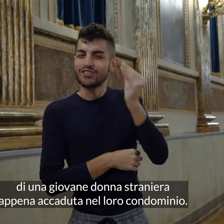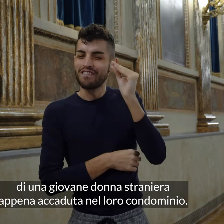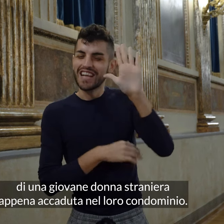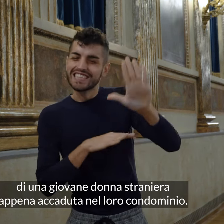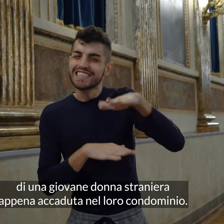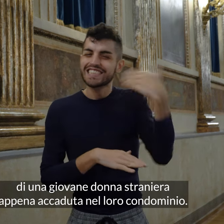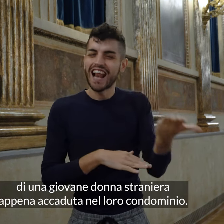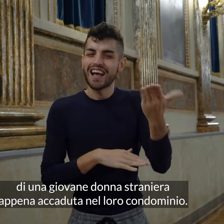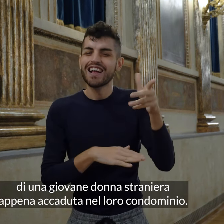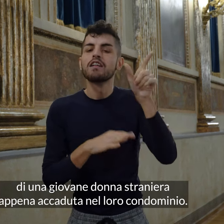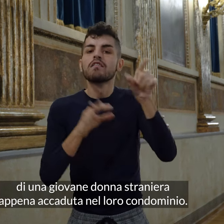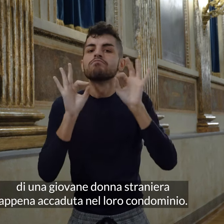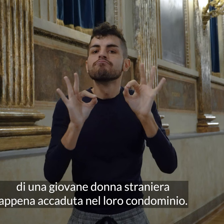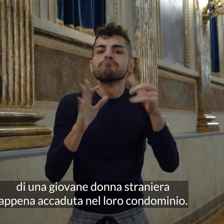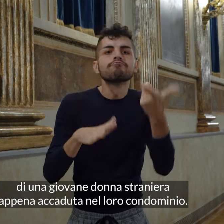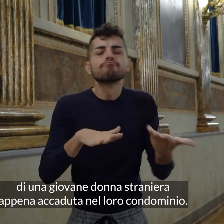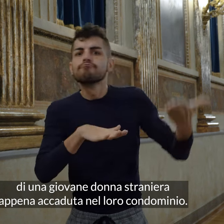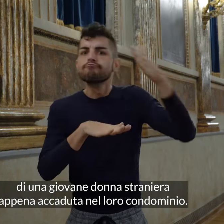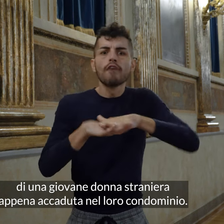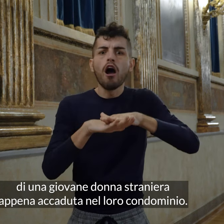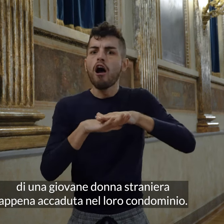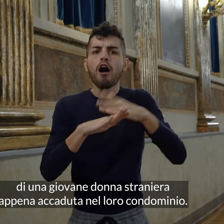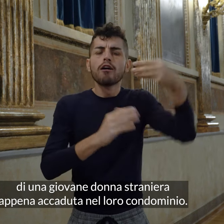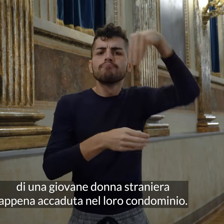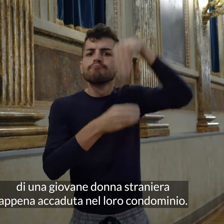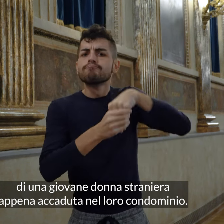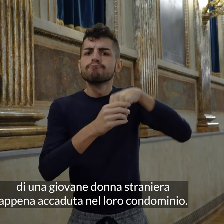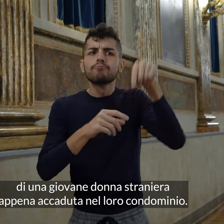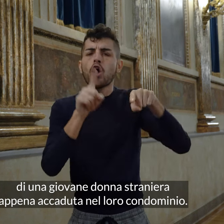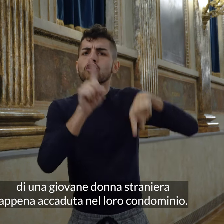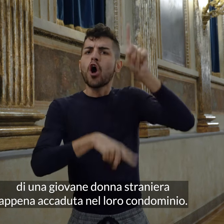donna straniera appena accaduta nel loro condominio